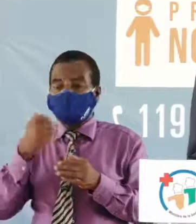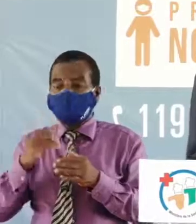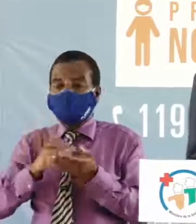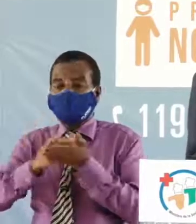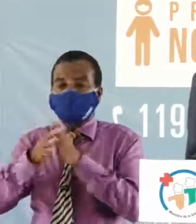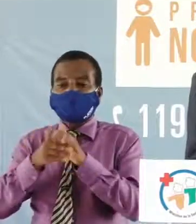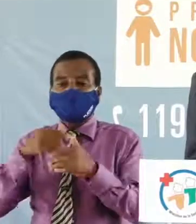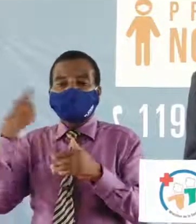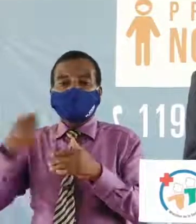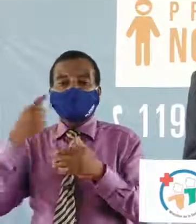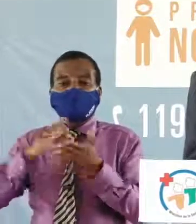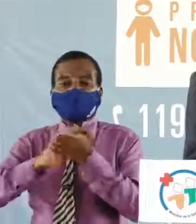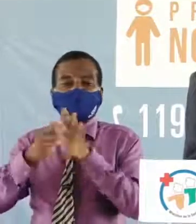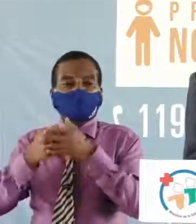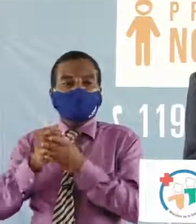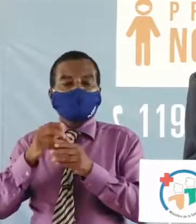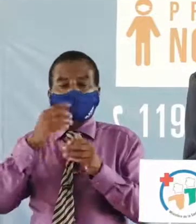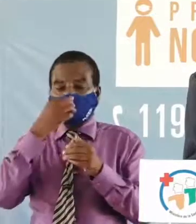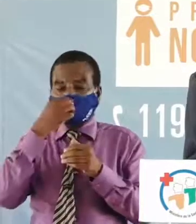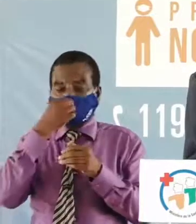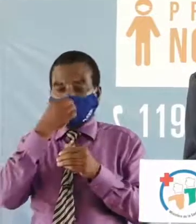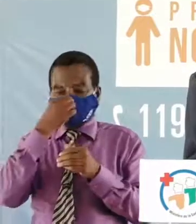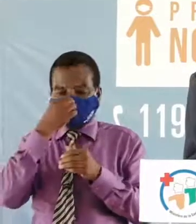régulièrement les mains voilà